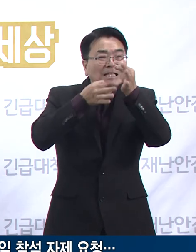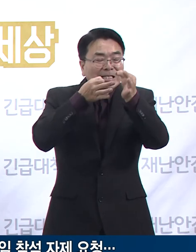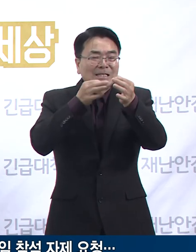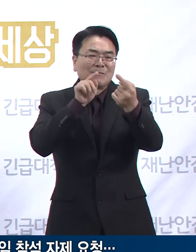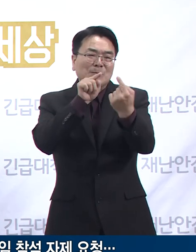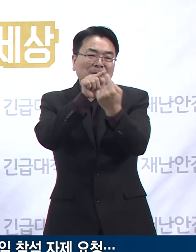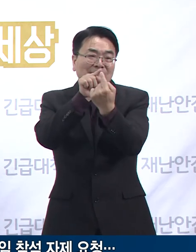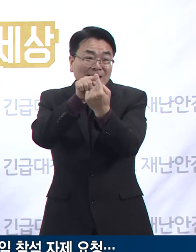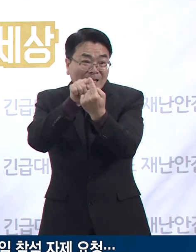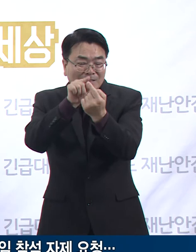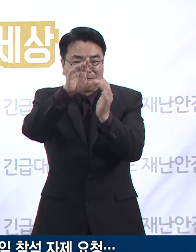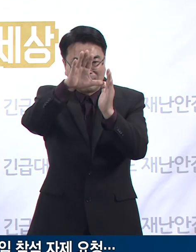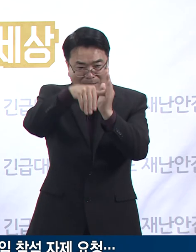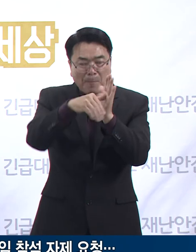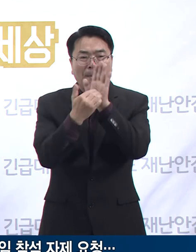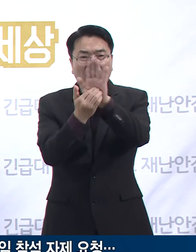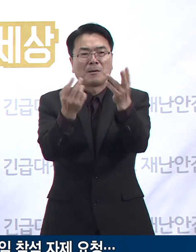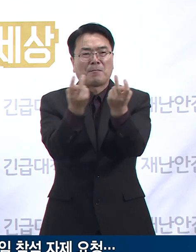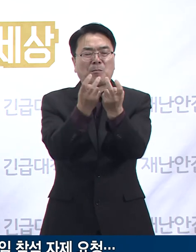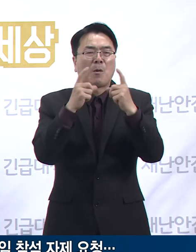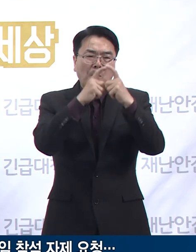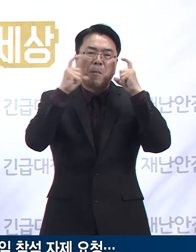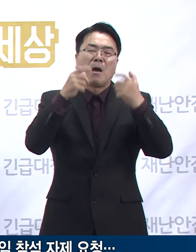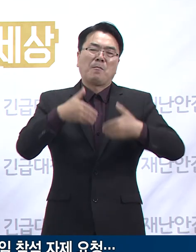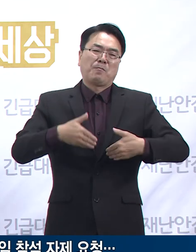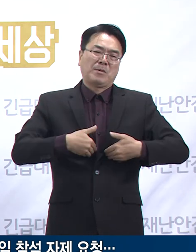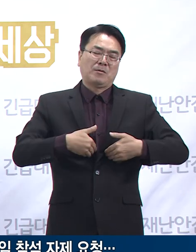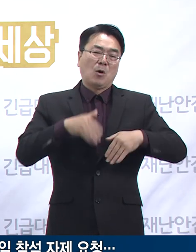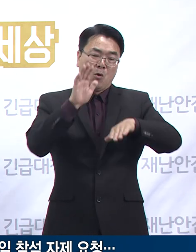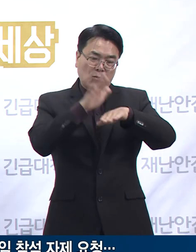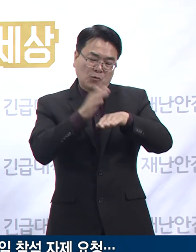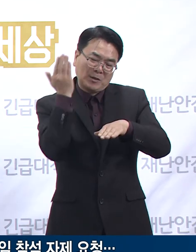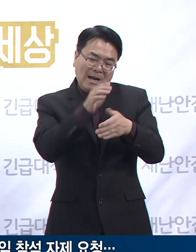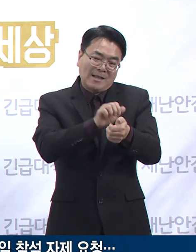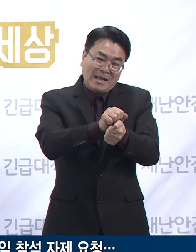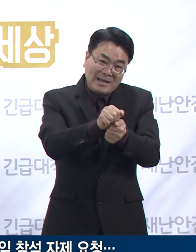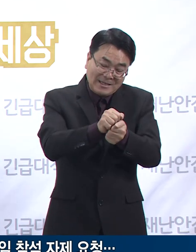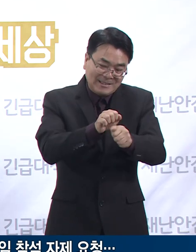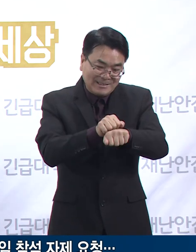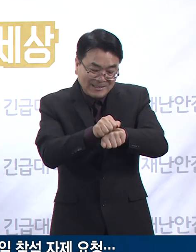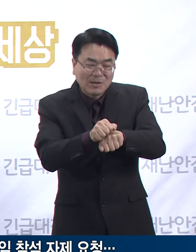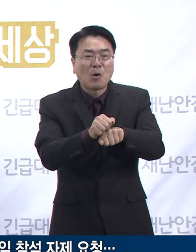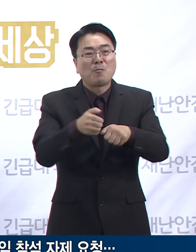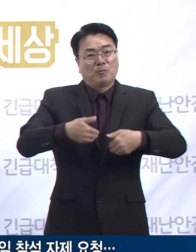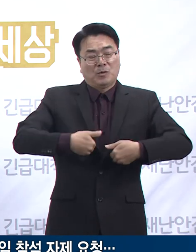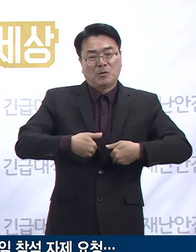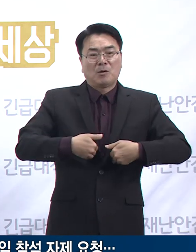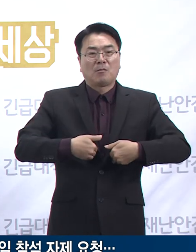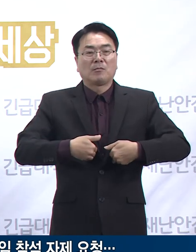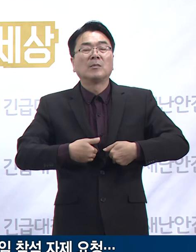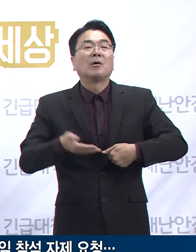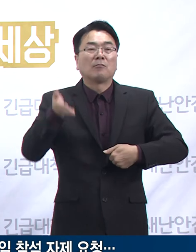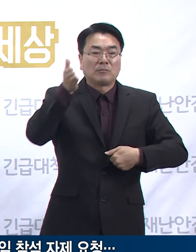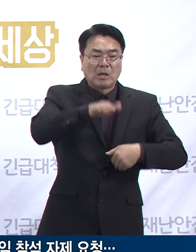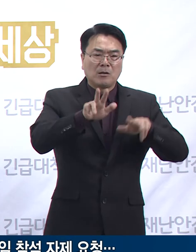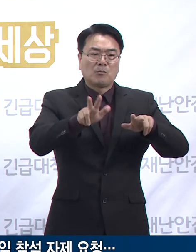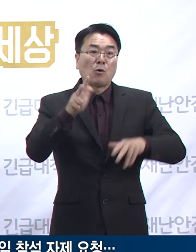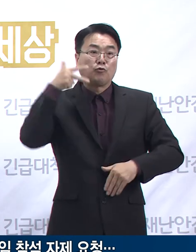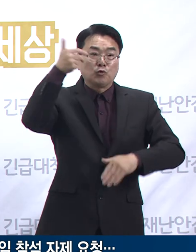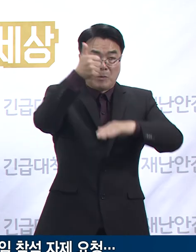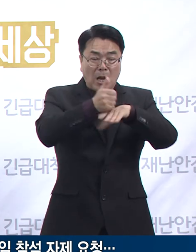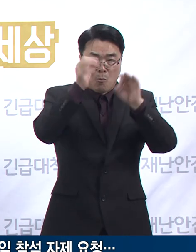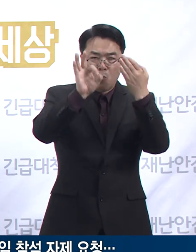마스크 착용을 생활화하고 손소독을 자주하며 서로 간의 사회적 거리두기가 필수입니다. 그러나 이번 주말에는